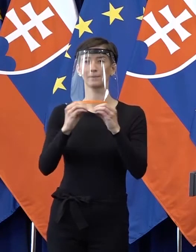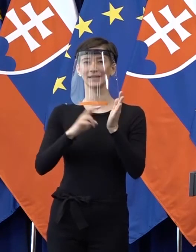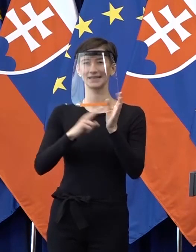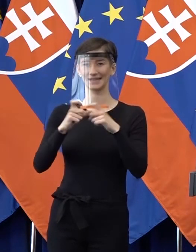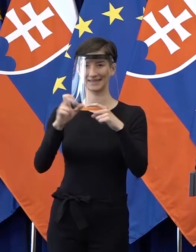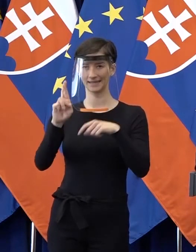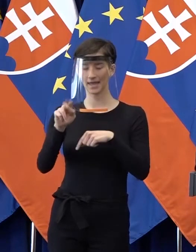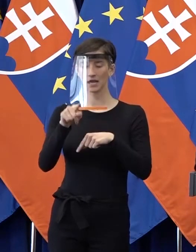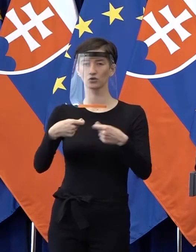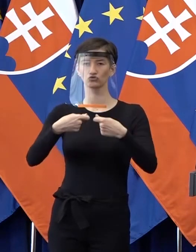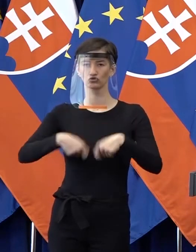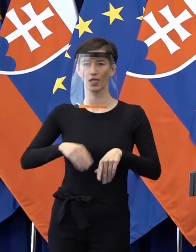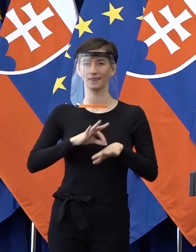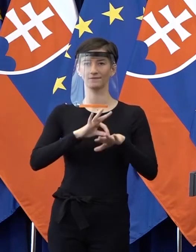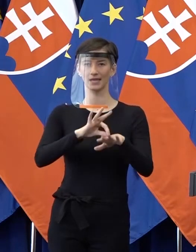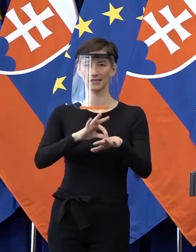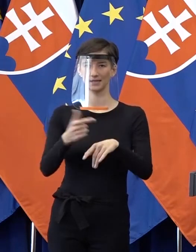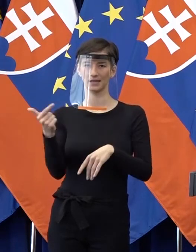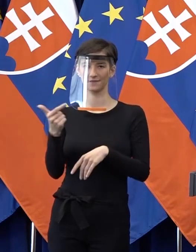člena vedenia pána Branislava Kovačika.